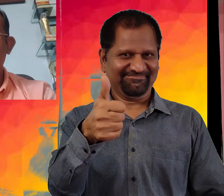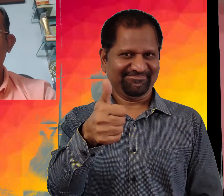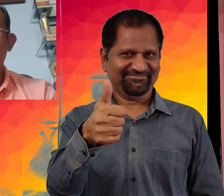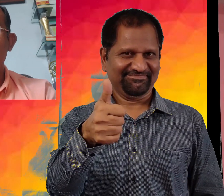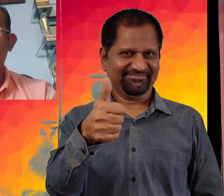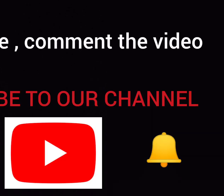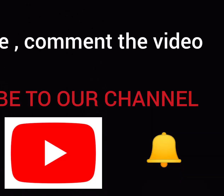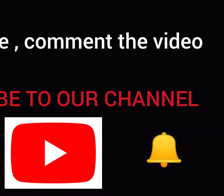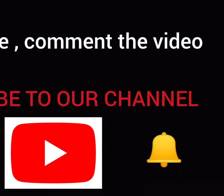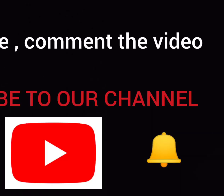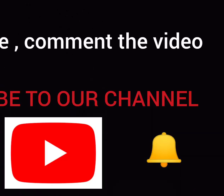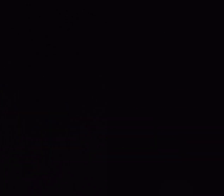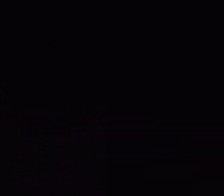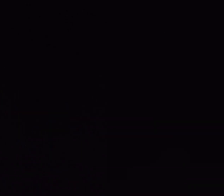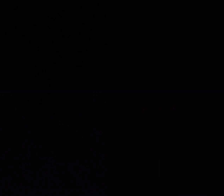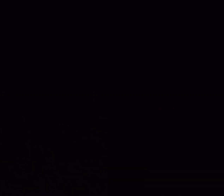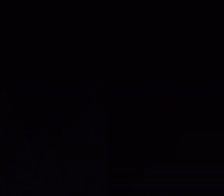ساتھ سٹرائب ٹو آر چینل